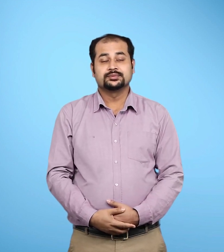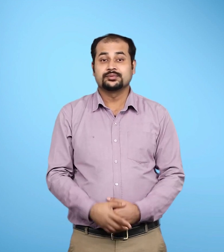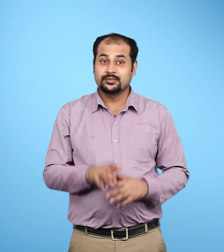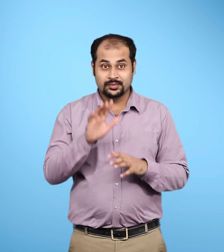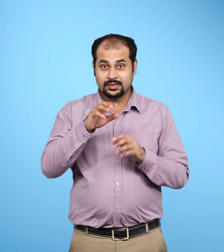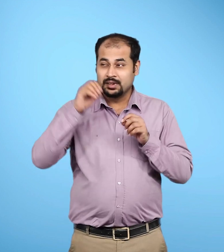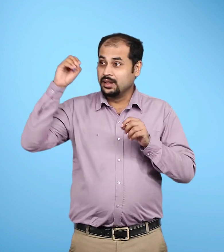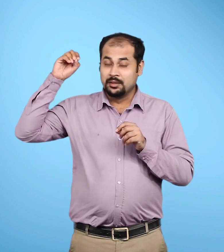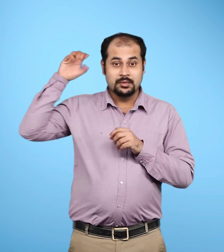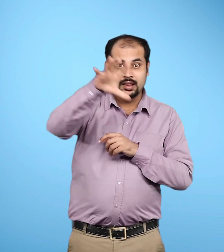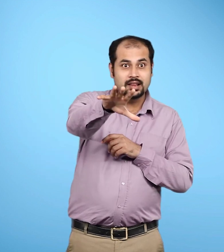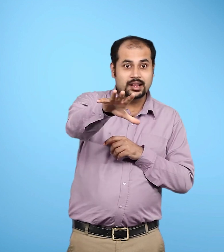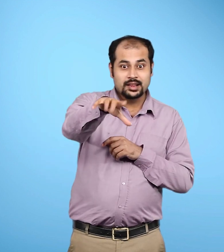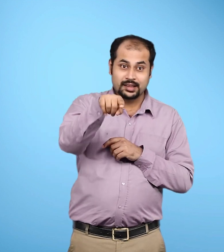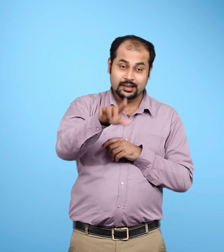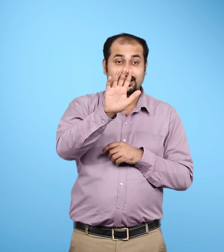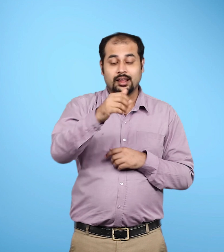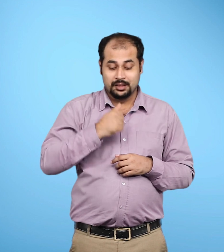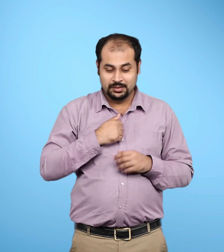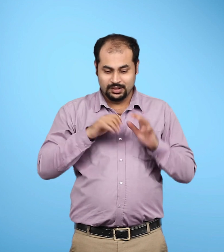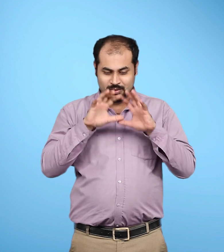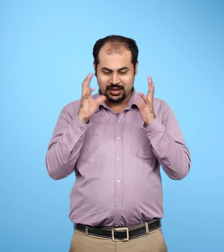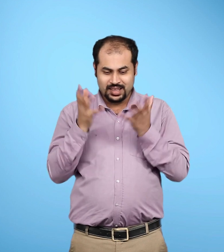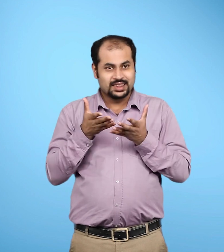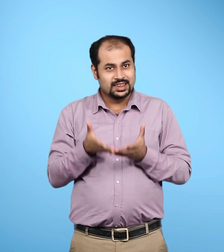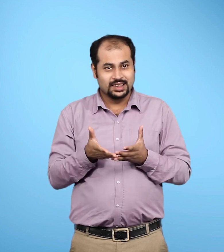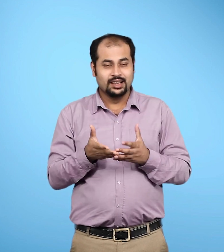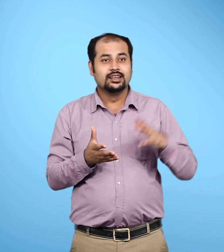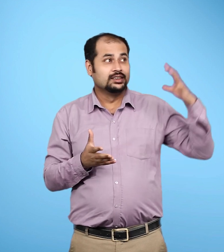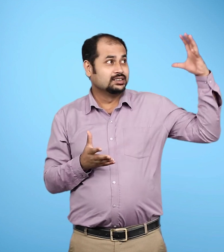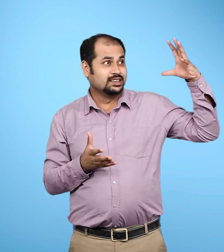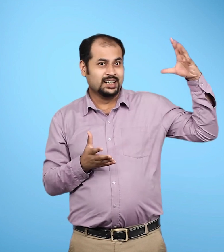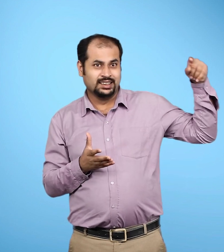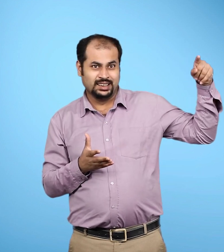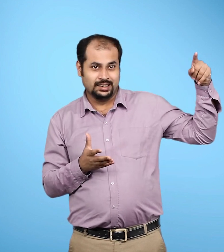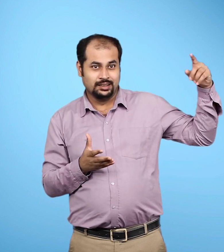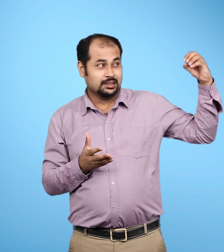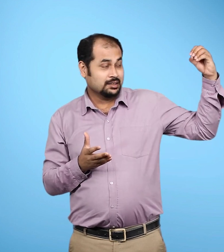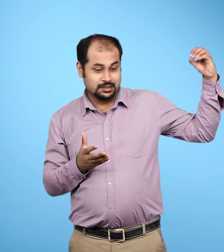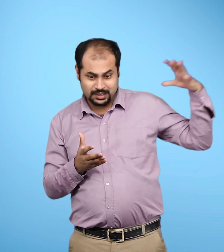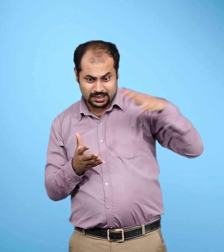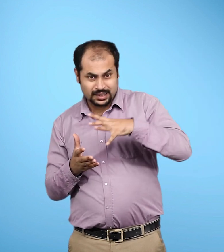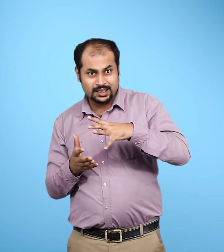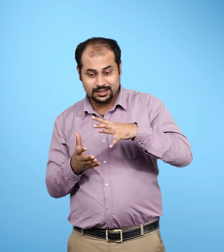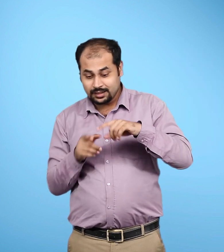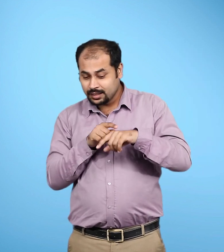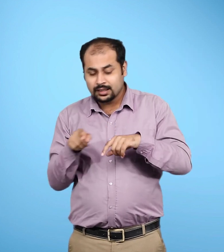इस गती के बावजूद सूर्य के प्रकाश को प्रिथ्वी तक पहुँचने में लगभग 8 मिनट का समय लगता है